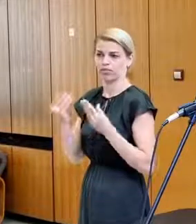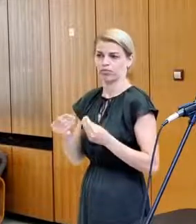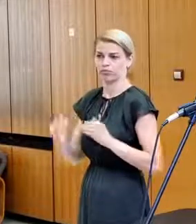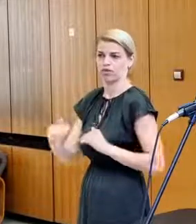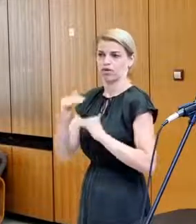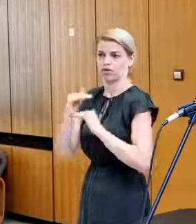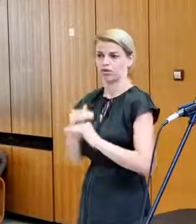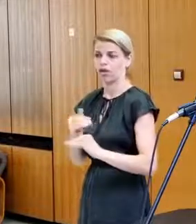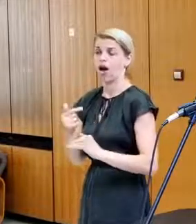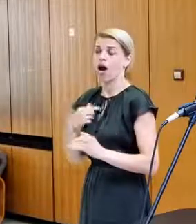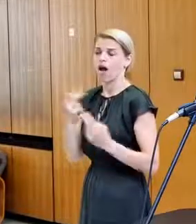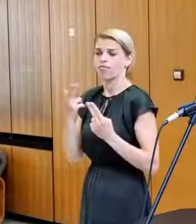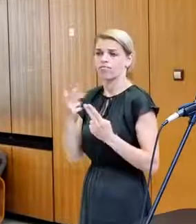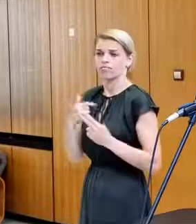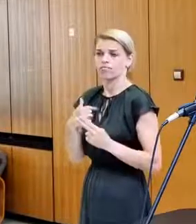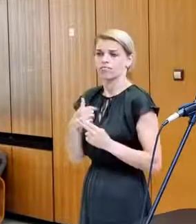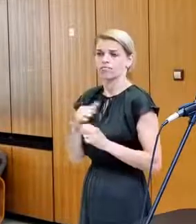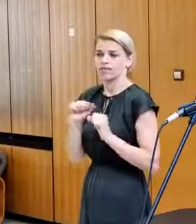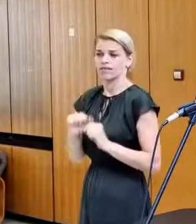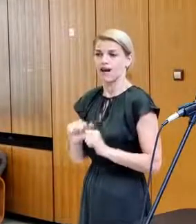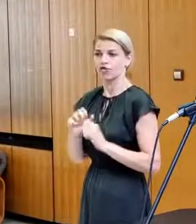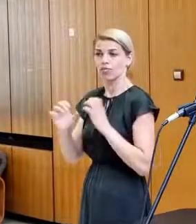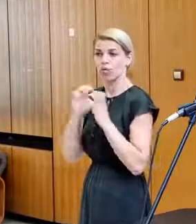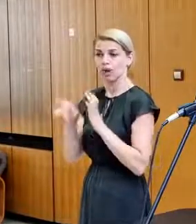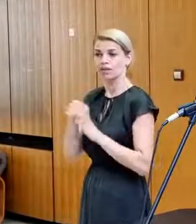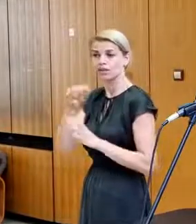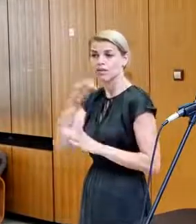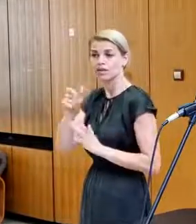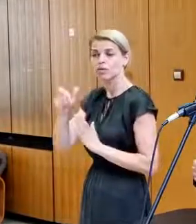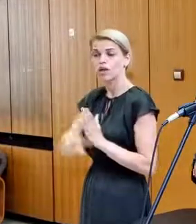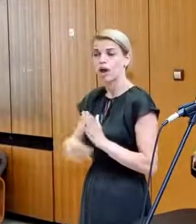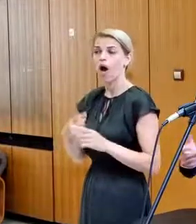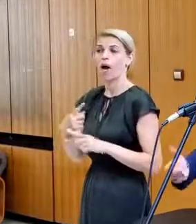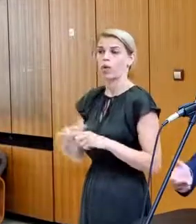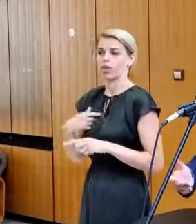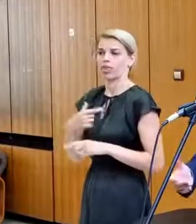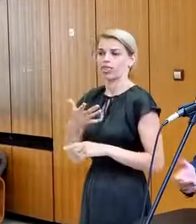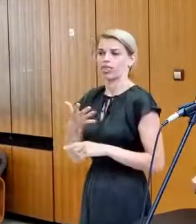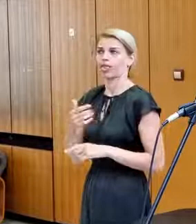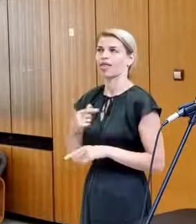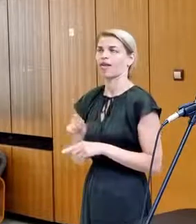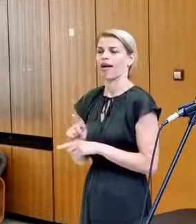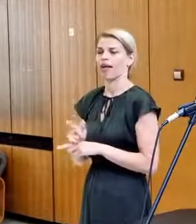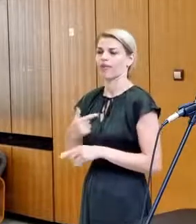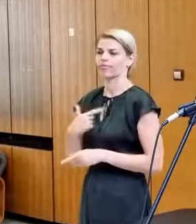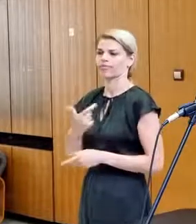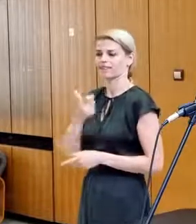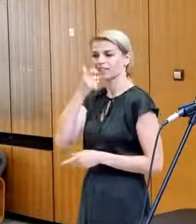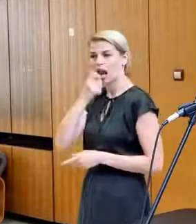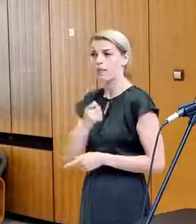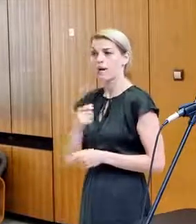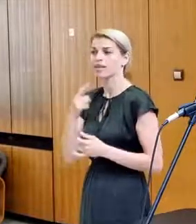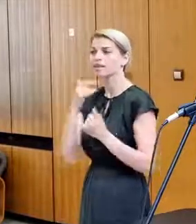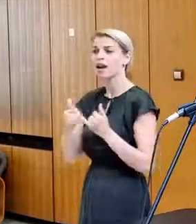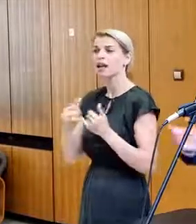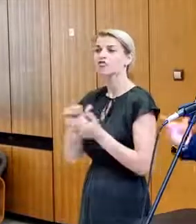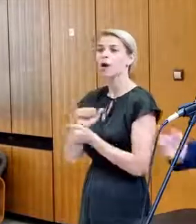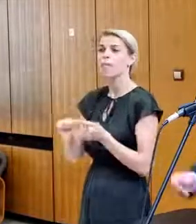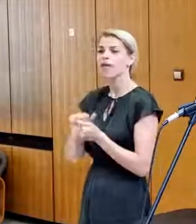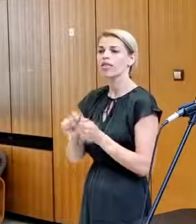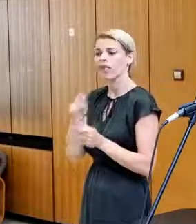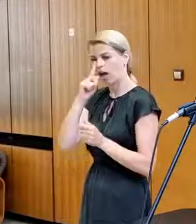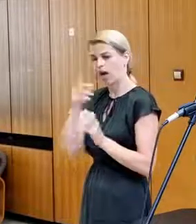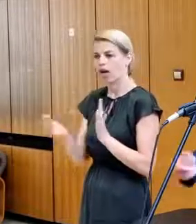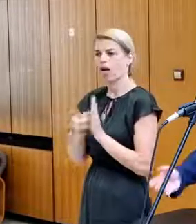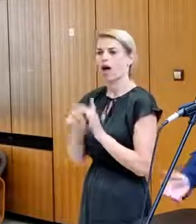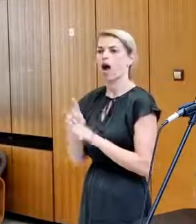komunikáciu s nemeckou stranou. A nie som ani veľmi šťastný z toho, že aj v médiách zahraničných to čítam tak, že Nemci